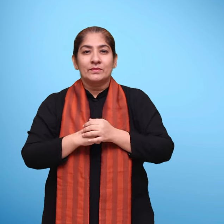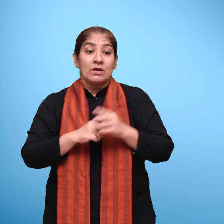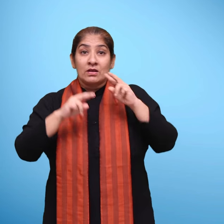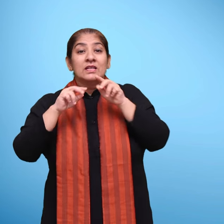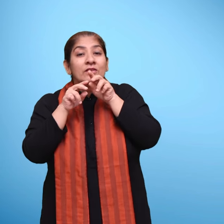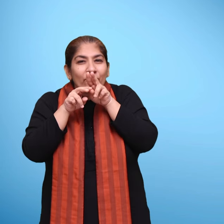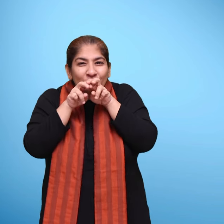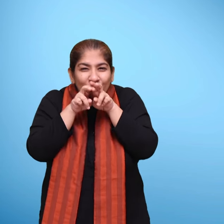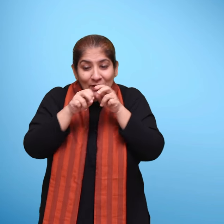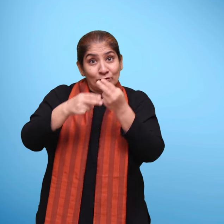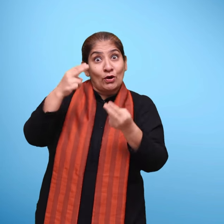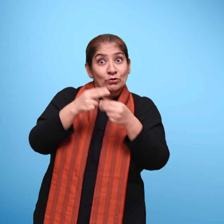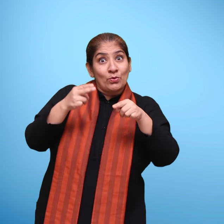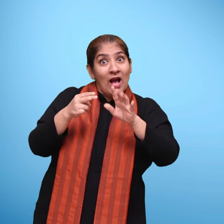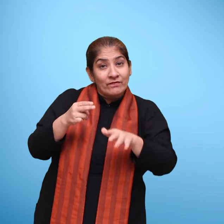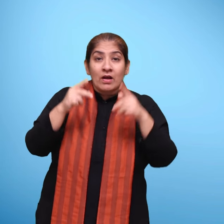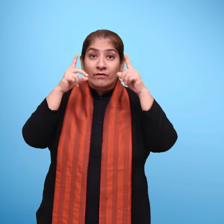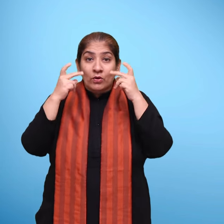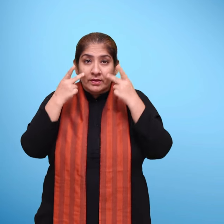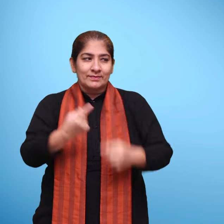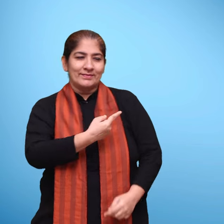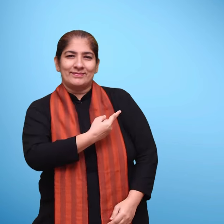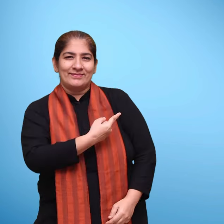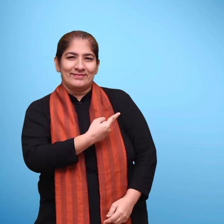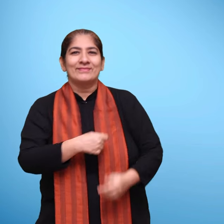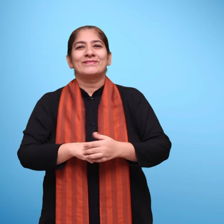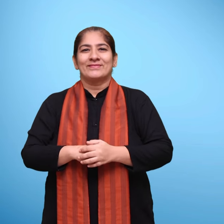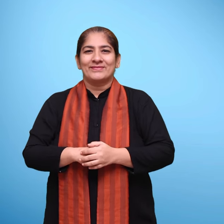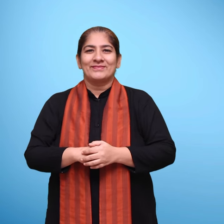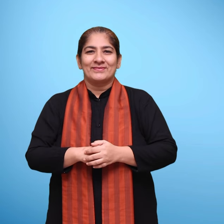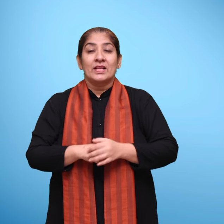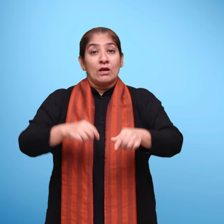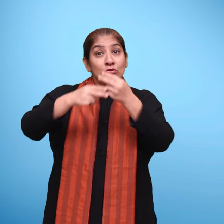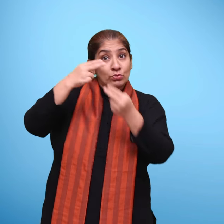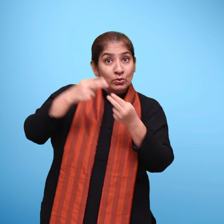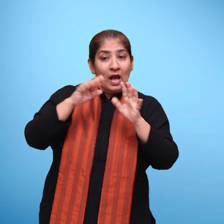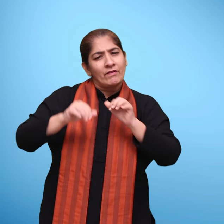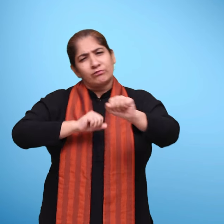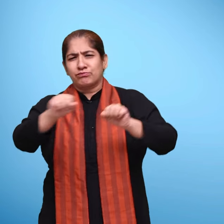गिलेहरी की कहानी में चित्रों को देख कर कहानी बनाना और उसे अपनी भाशा में कहना